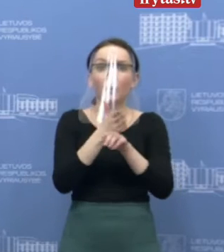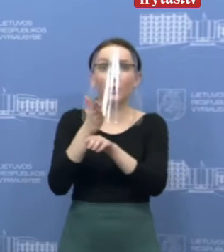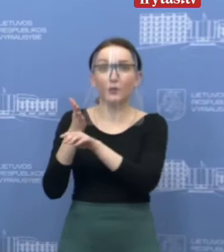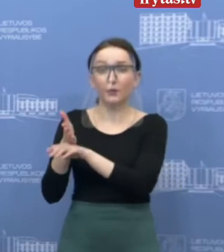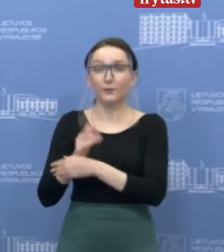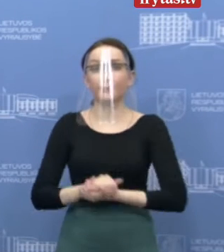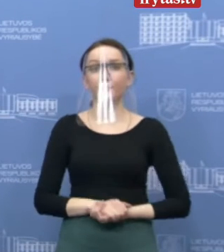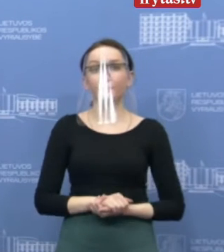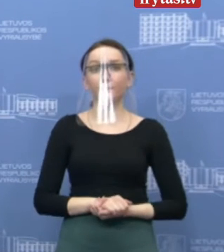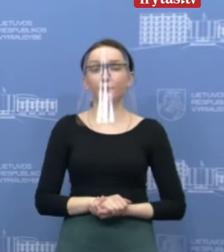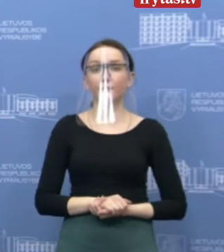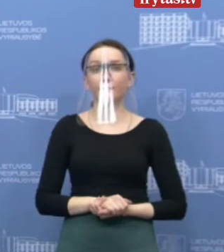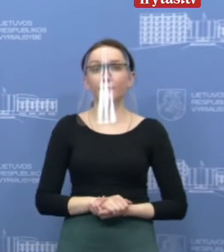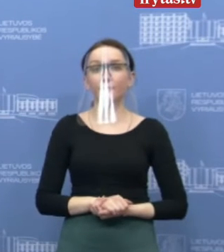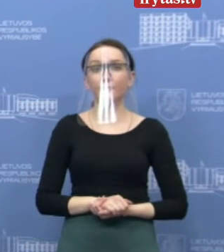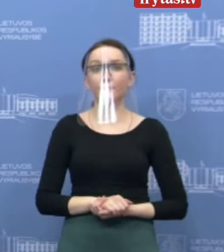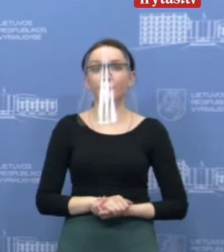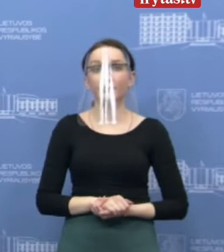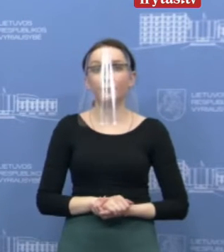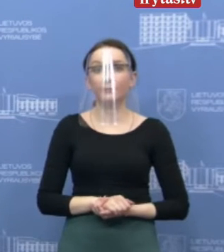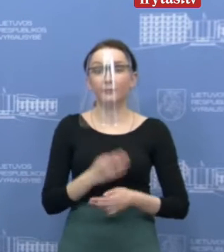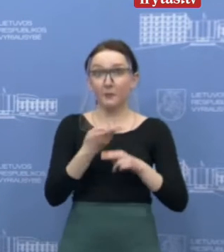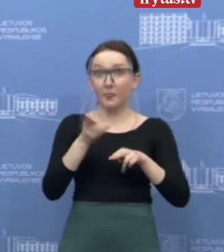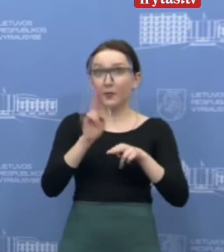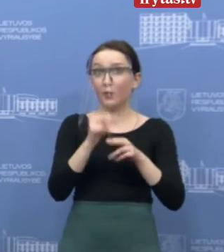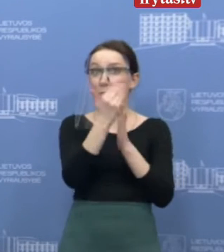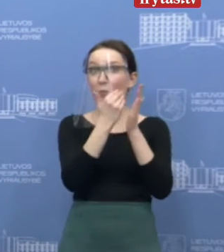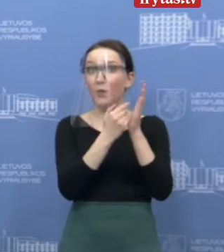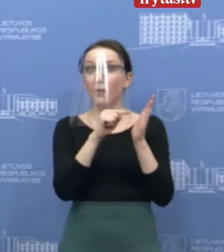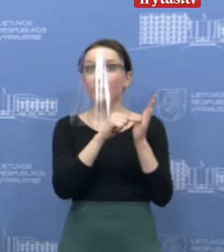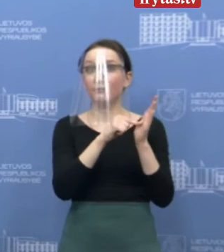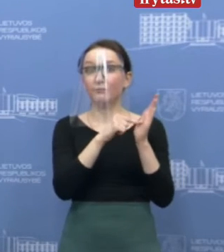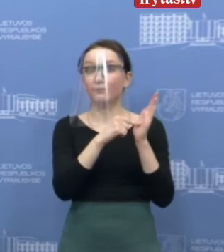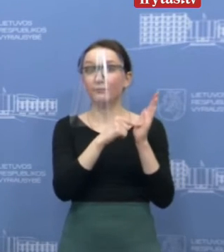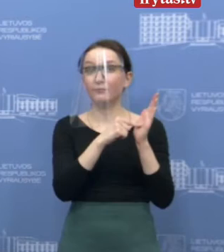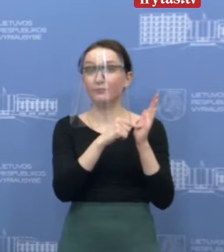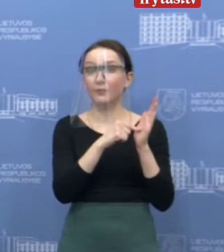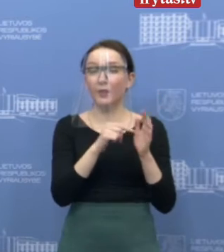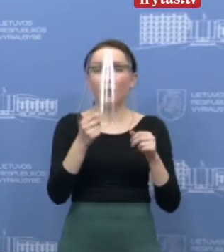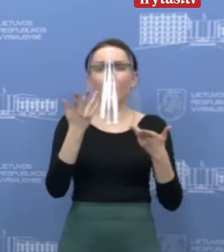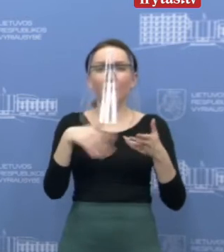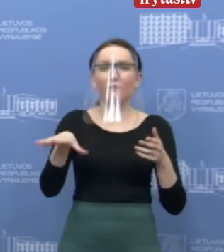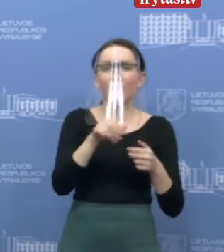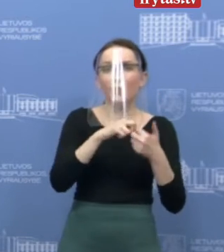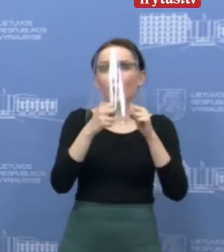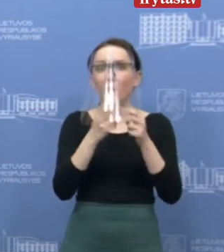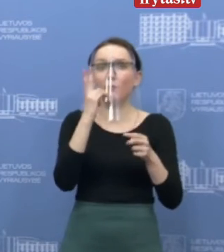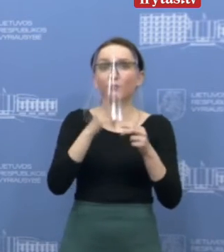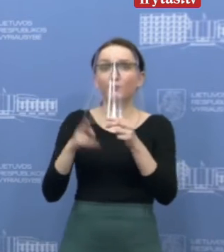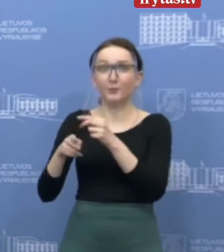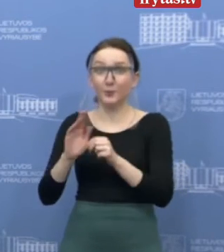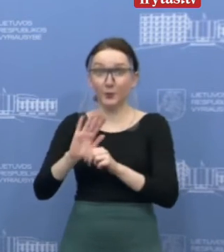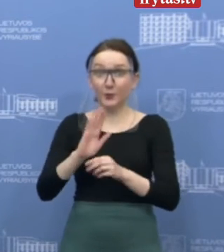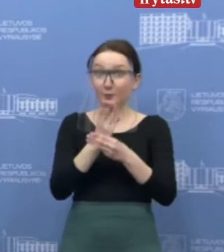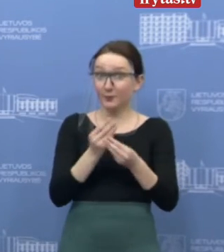pagalbos. Taigi, programėlė skirta būtent išspręsti visas šitas problemas